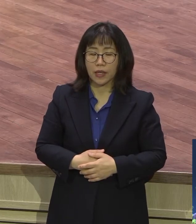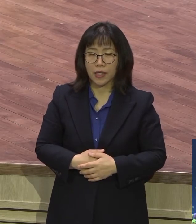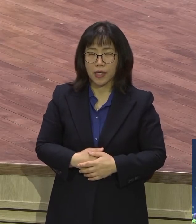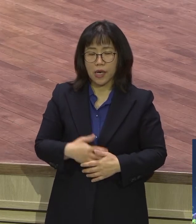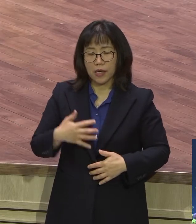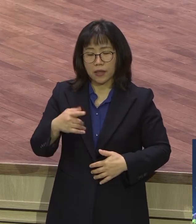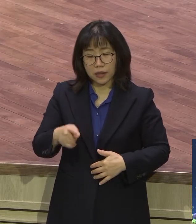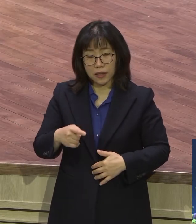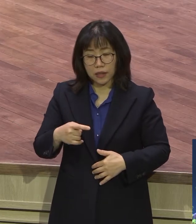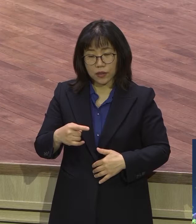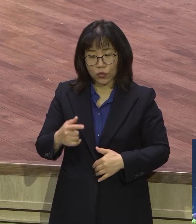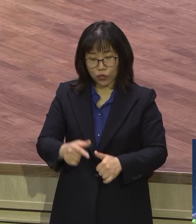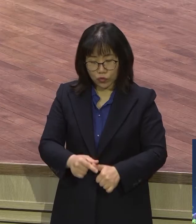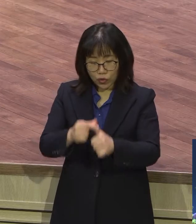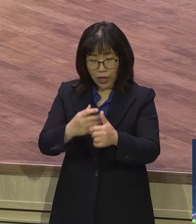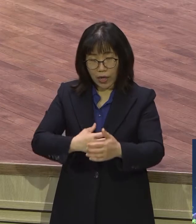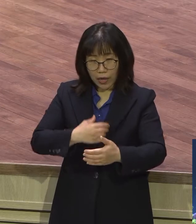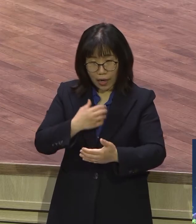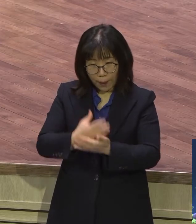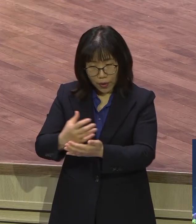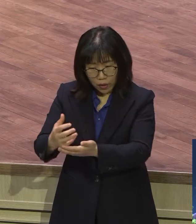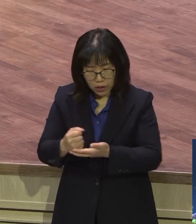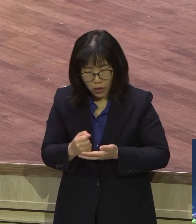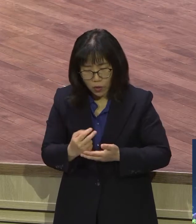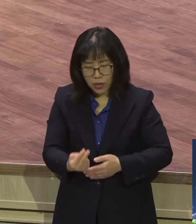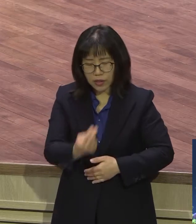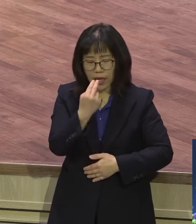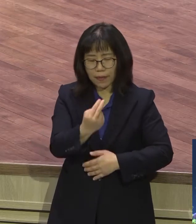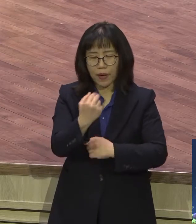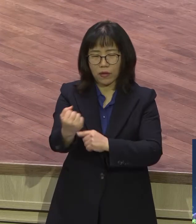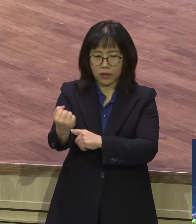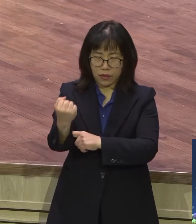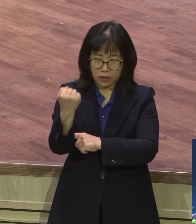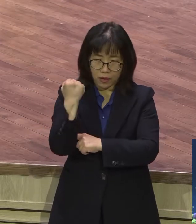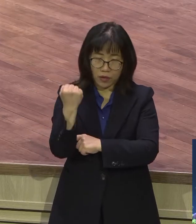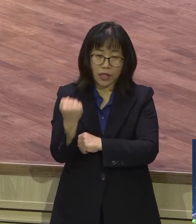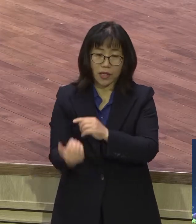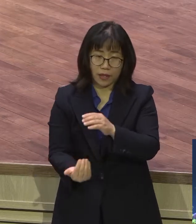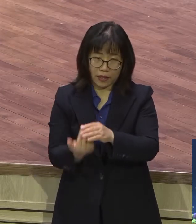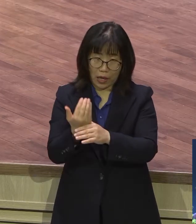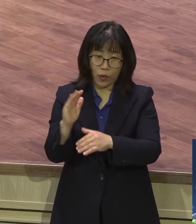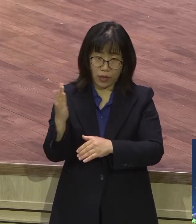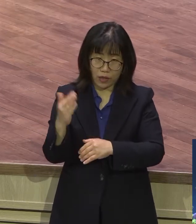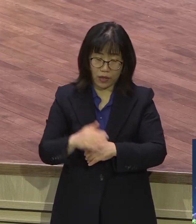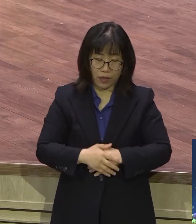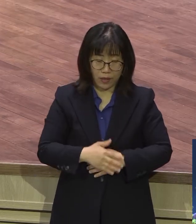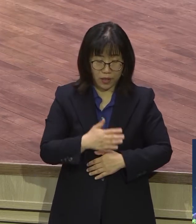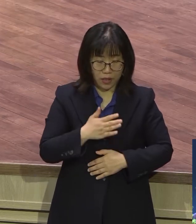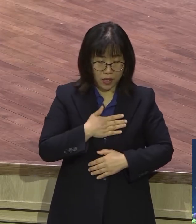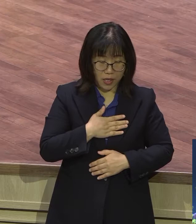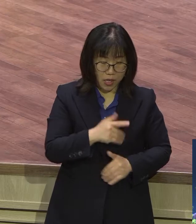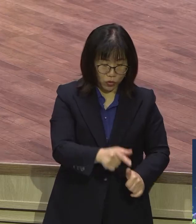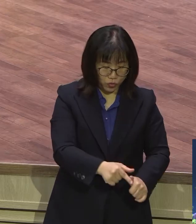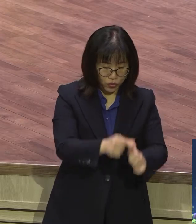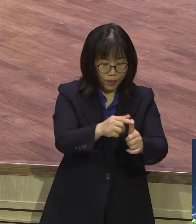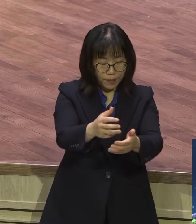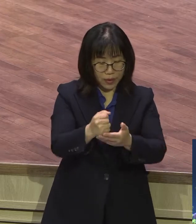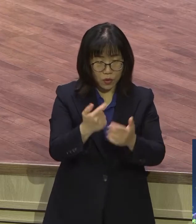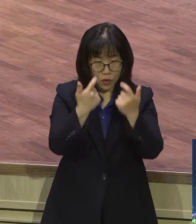생명력을 있어야 돼요. 그 신앙생활도 구원받은 확신 생명력 예수 생명